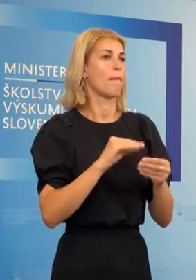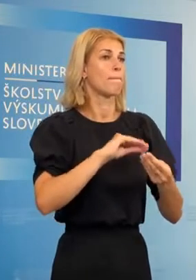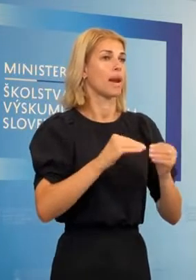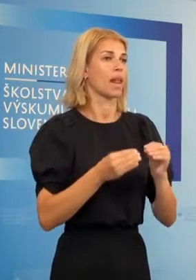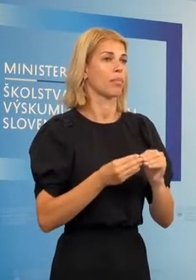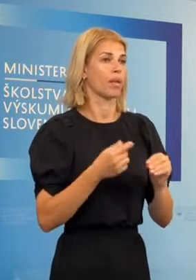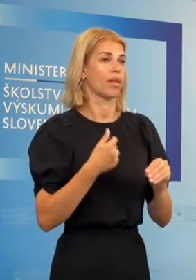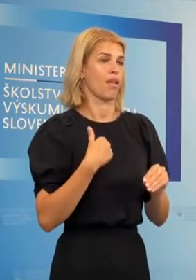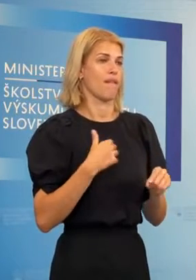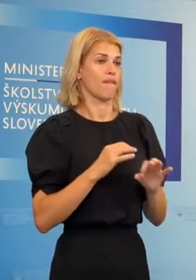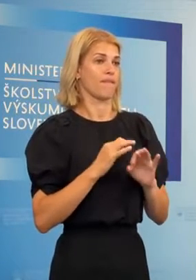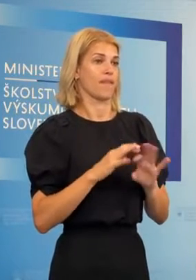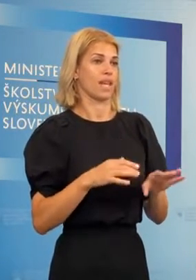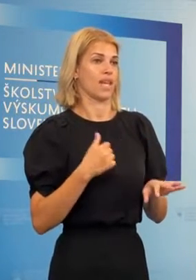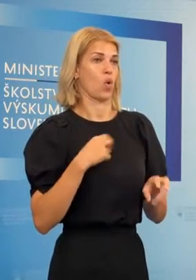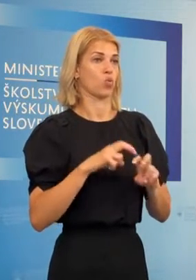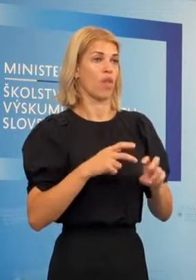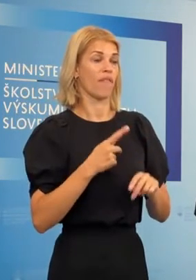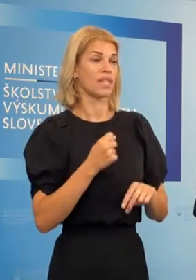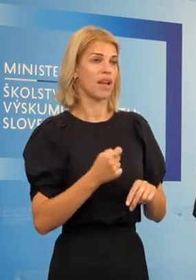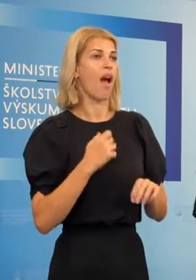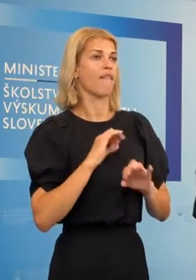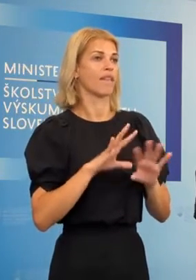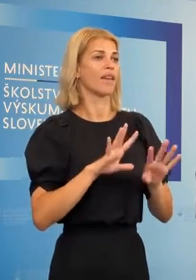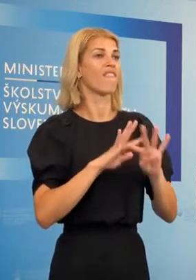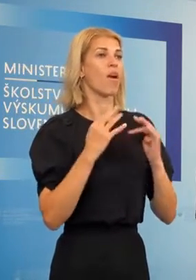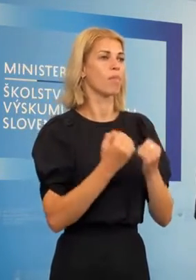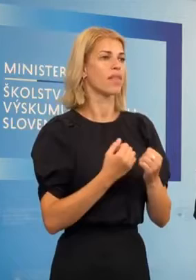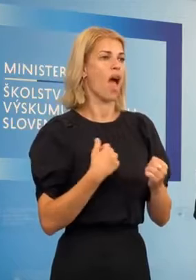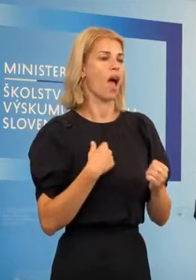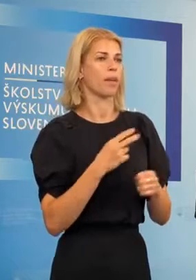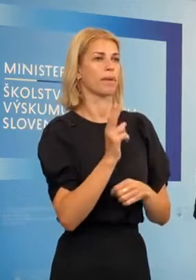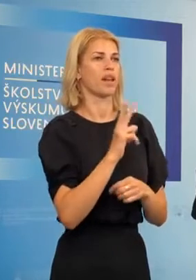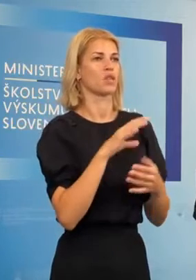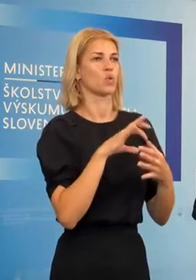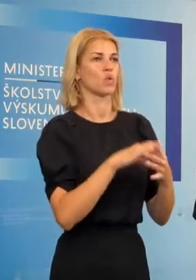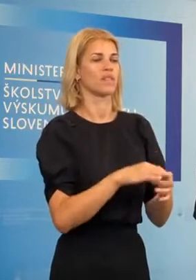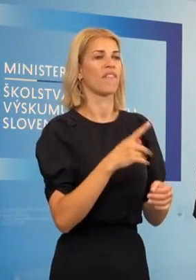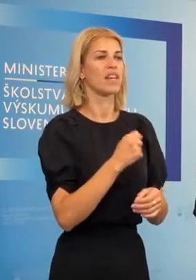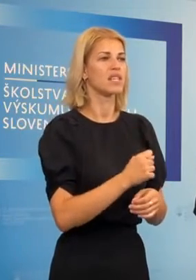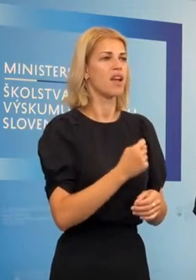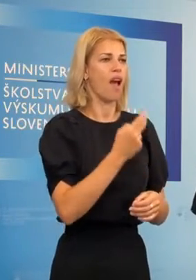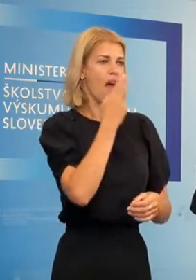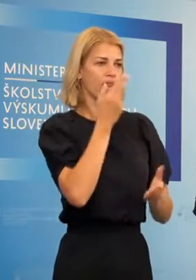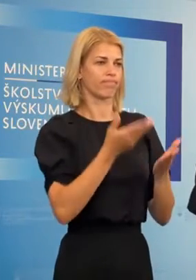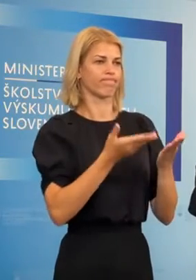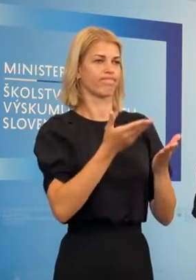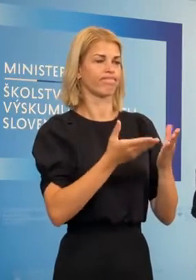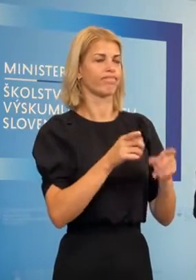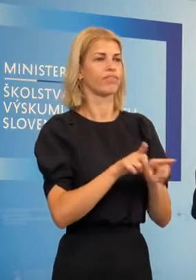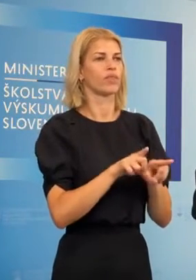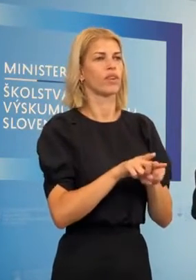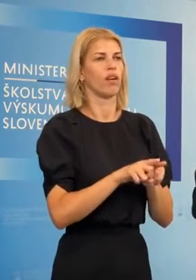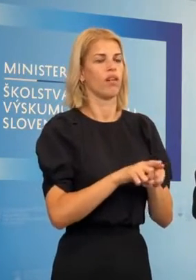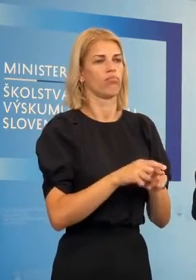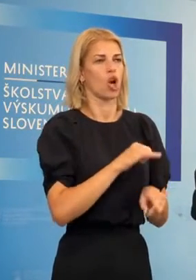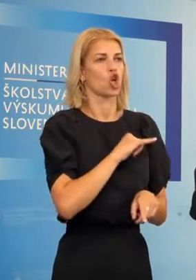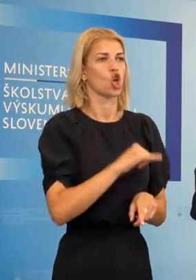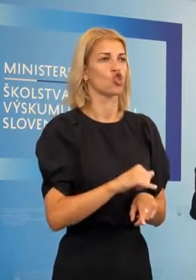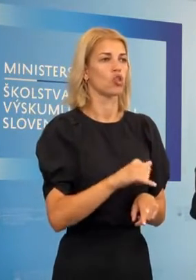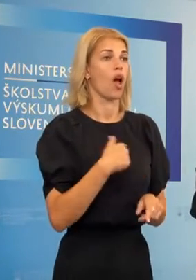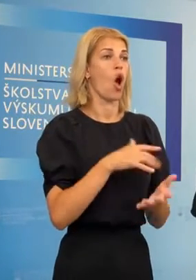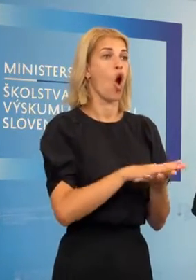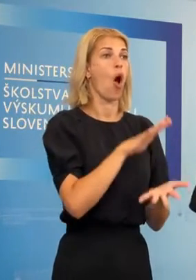viem prihlásiť na webinár z fyziky, zameraný na to, aby som si vedel porovnať jednotlivé ročníky, alebo teda obsah toho, čo sa učí na